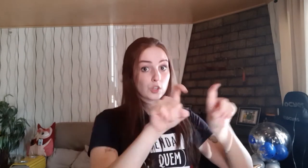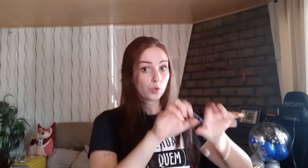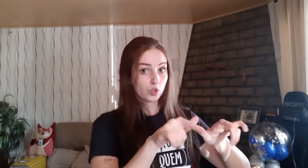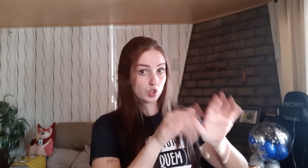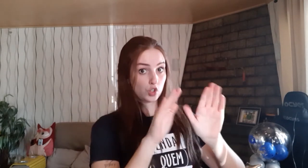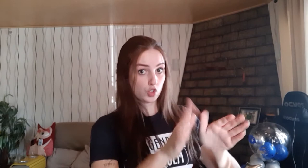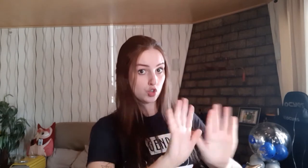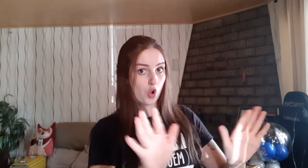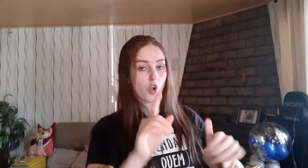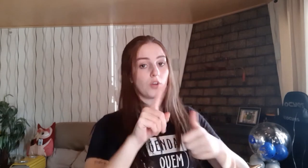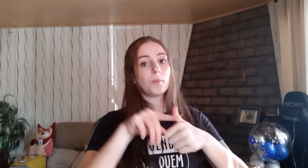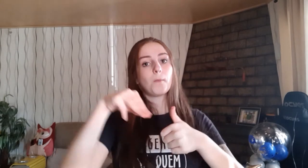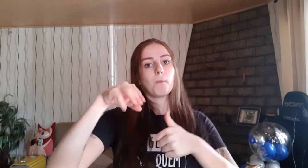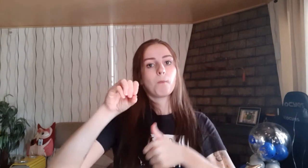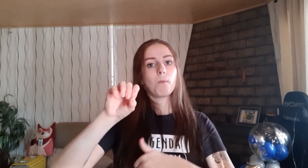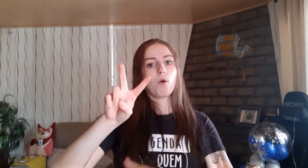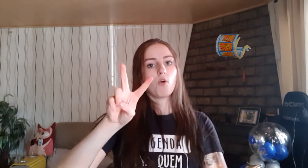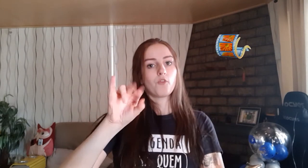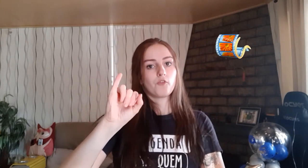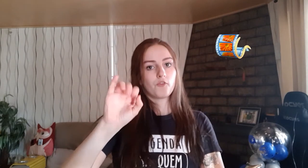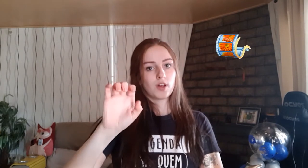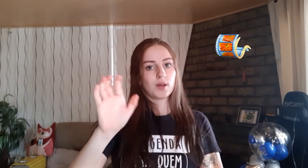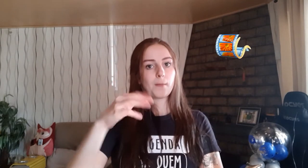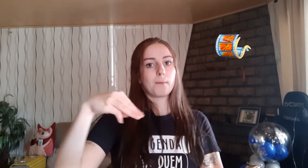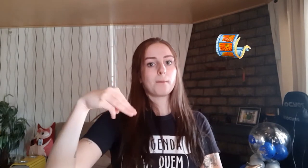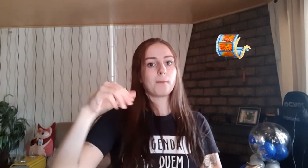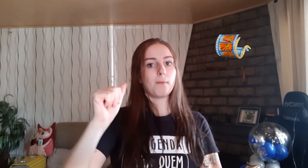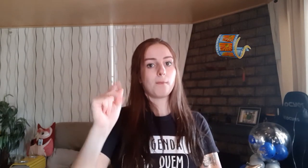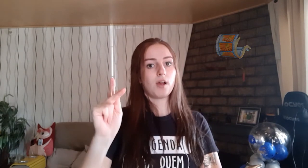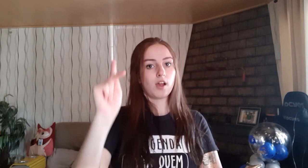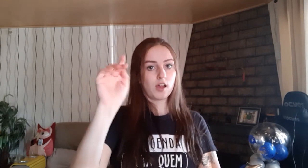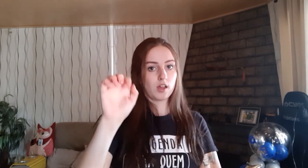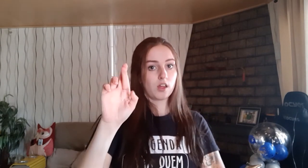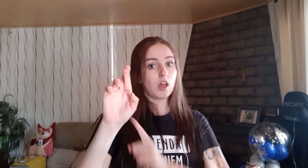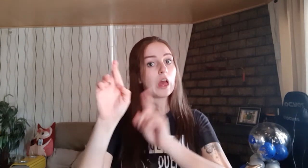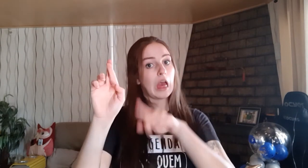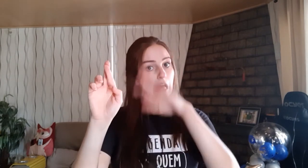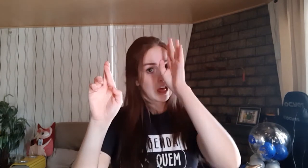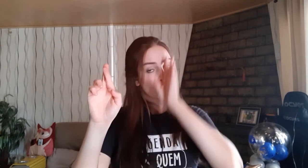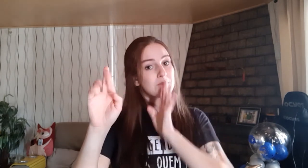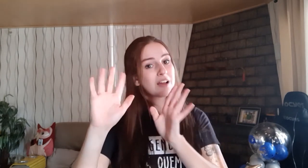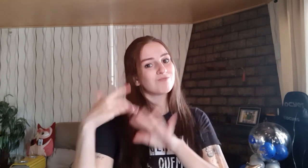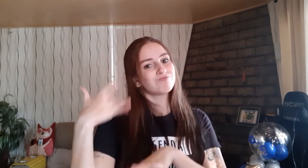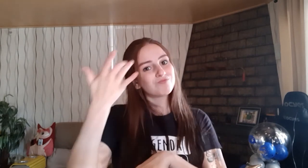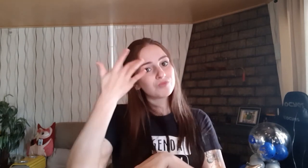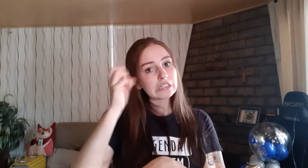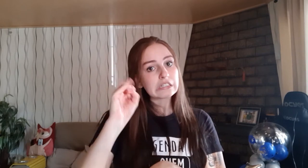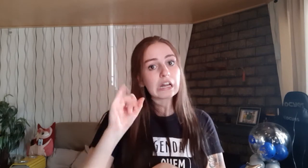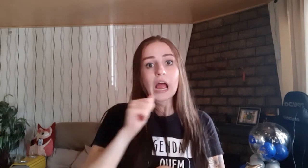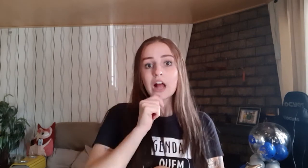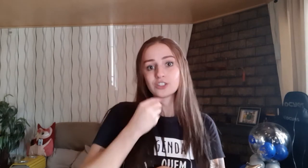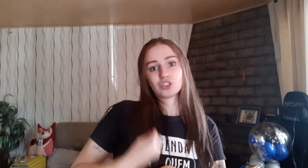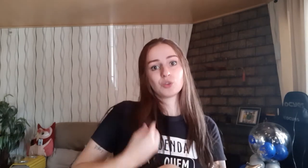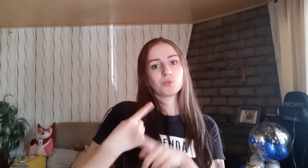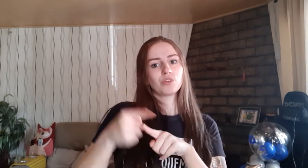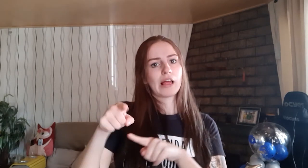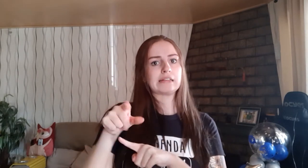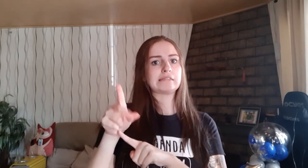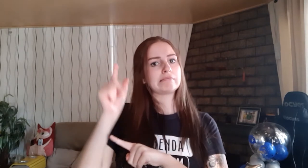é que se você for usar só o computador edite pelo Movie Maker. É gratuito. Mas eu não sei ainda se existe para baixar